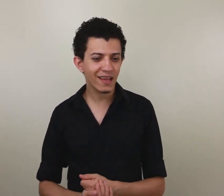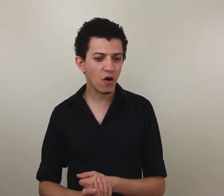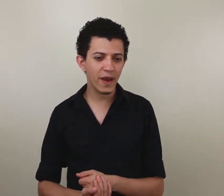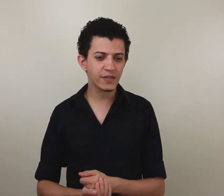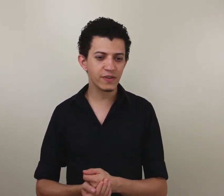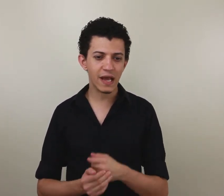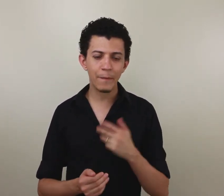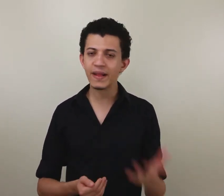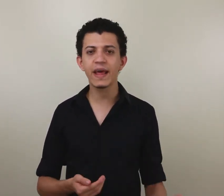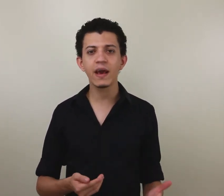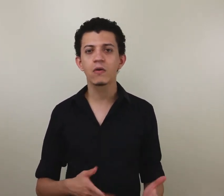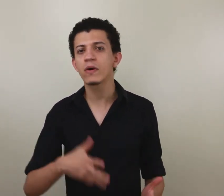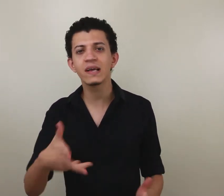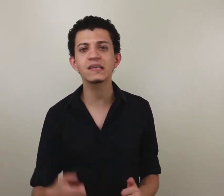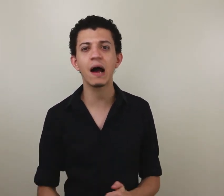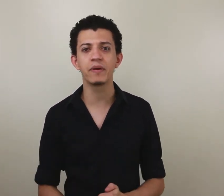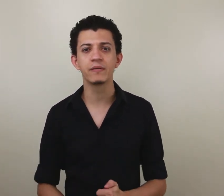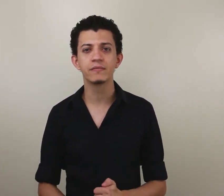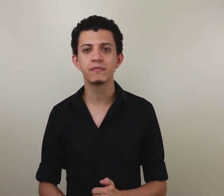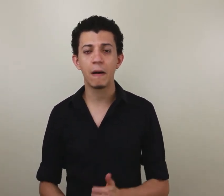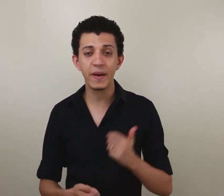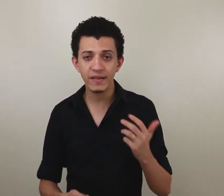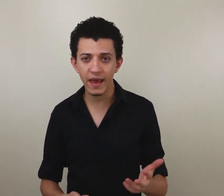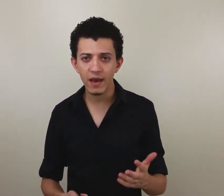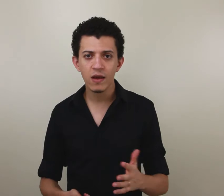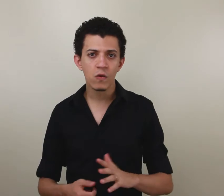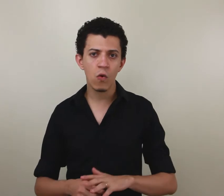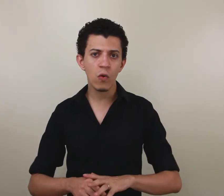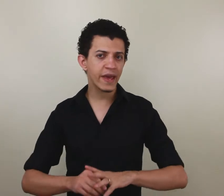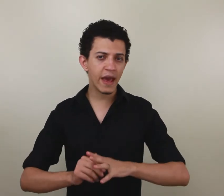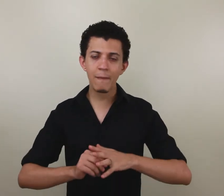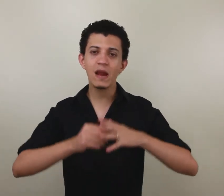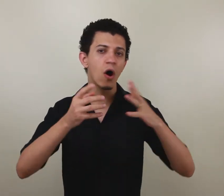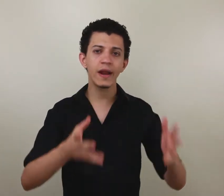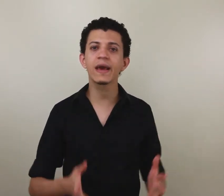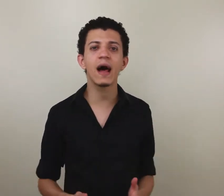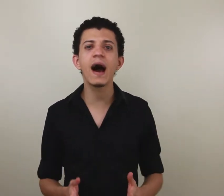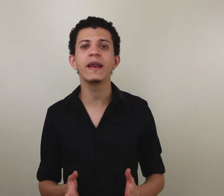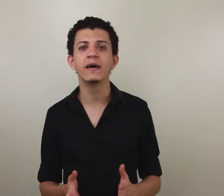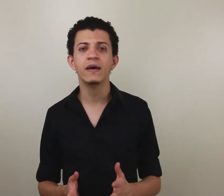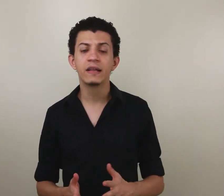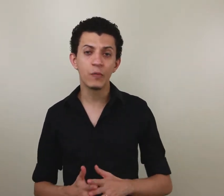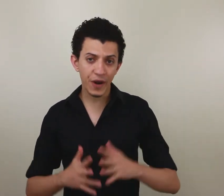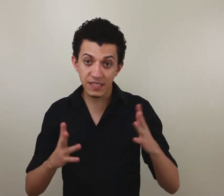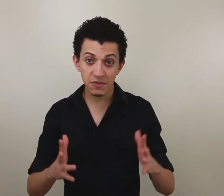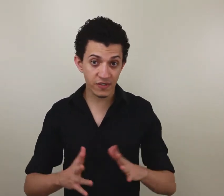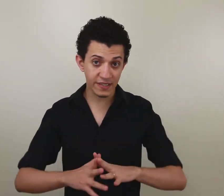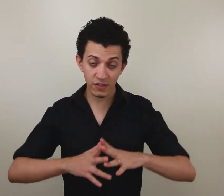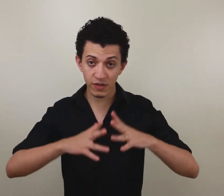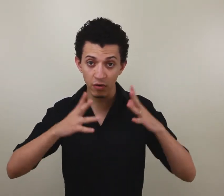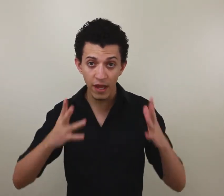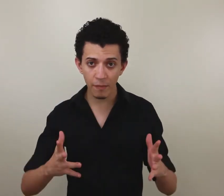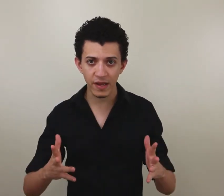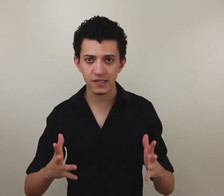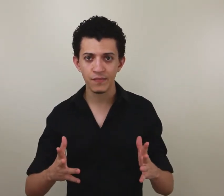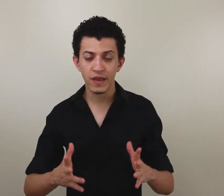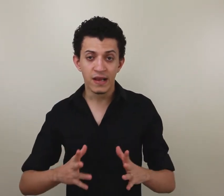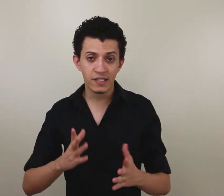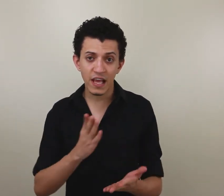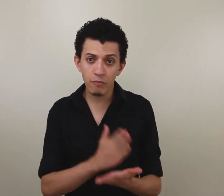literalmente você aprender com quem sabe, aprender com quem é melhor naquela área. Então, por exemplo, se você está estudando Libras, você tem